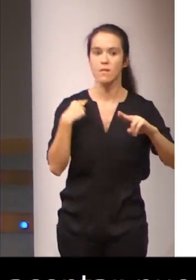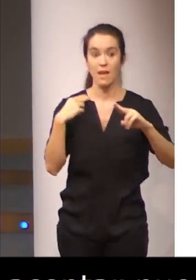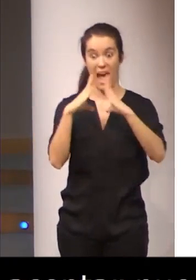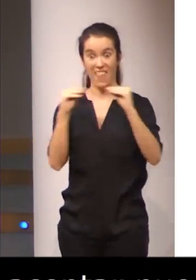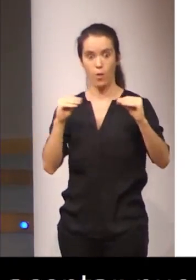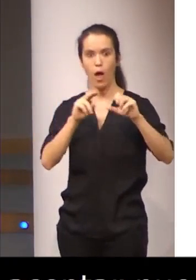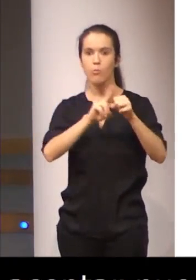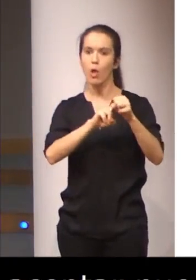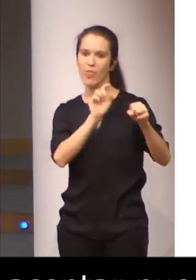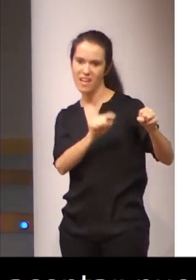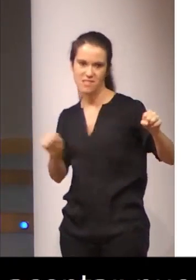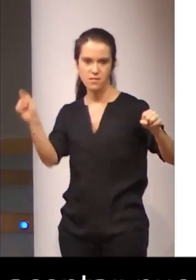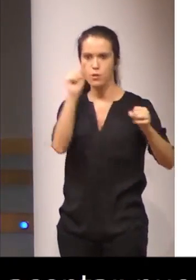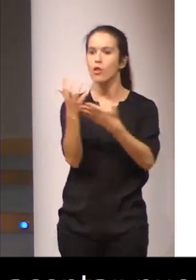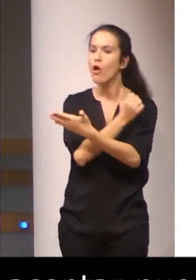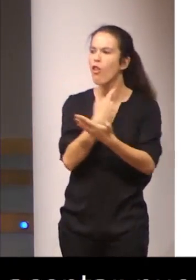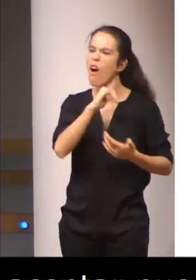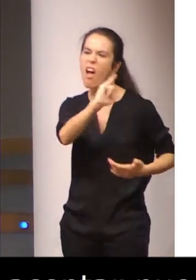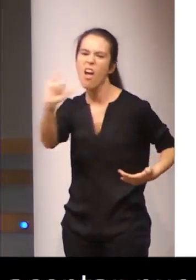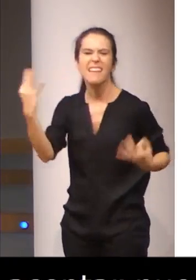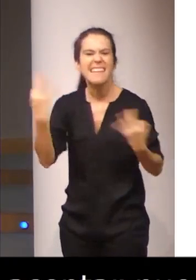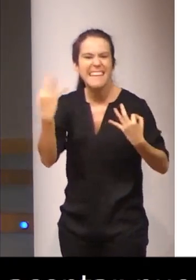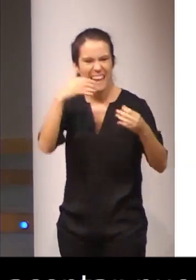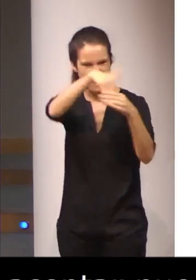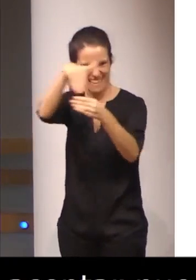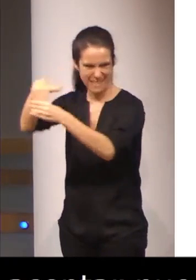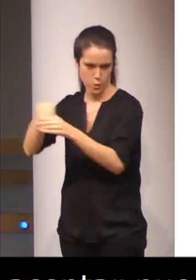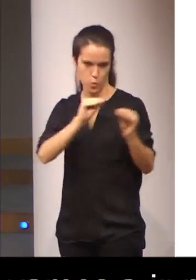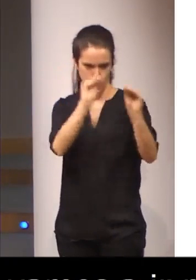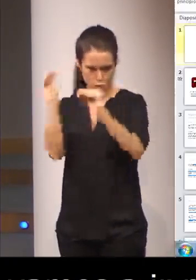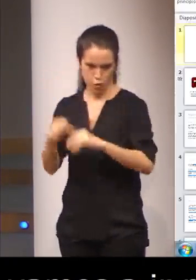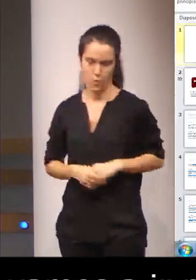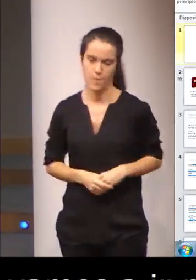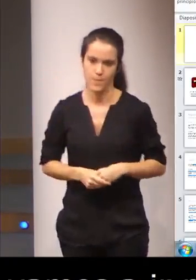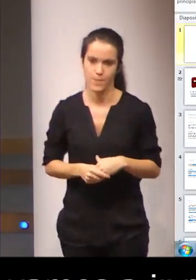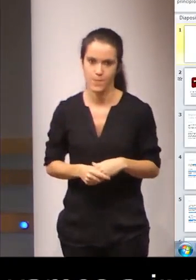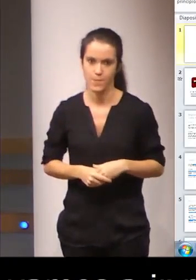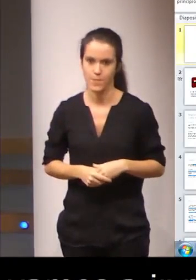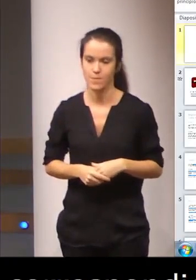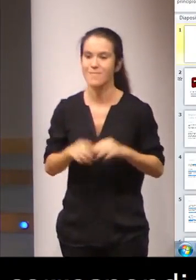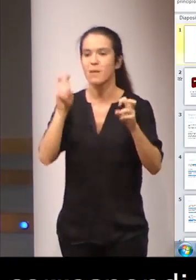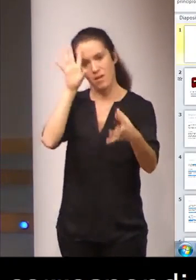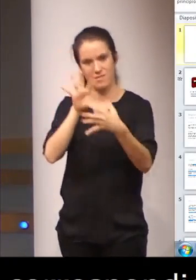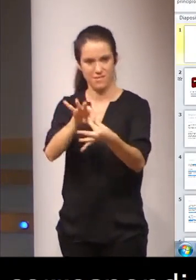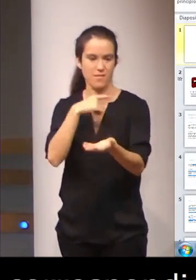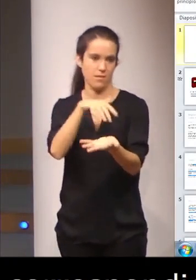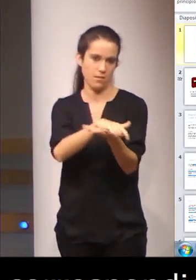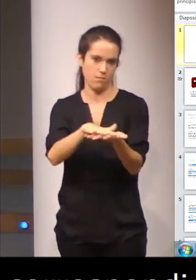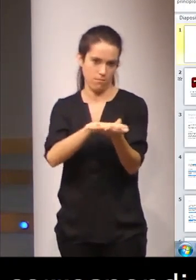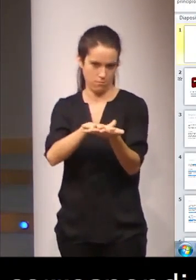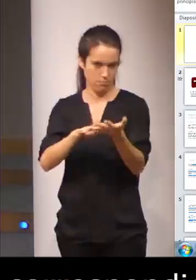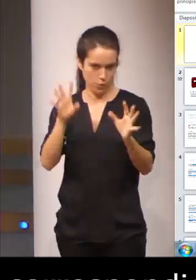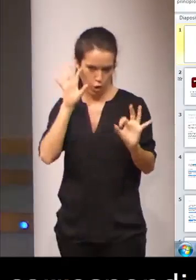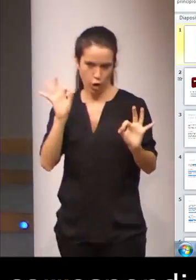comunidad autónoma andaluza qué es lo que se hace y qué es lo que hay en la lengua de signos, o sea, con respecto